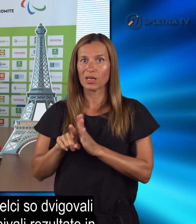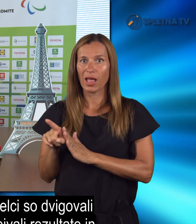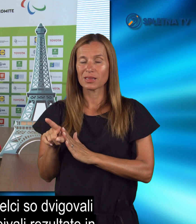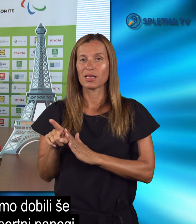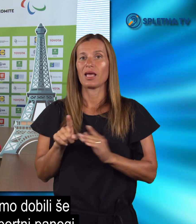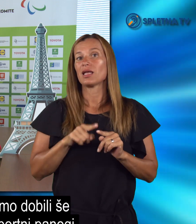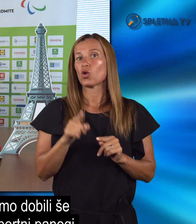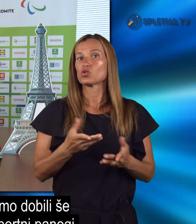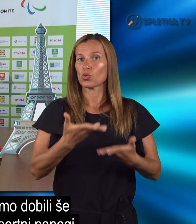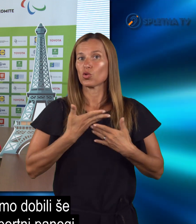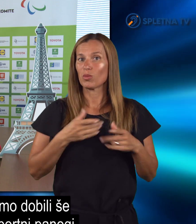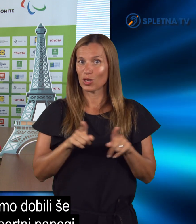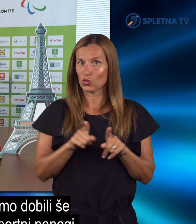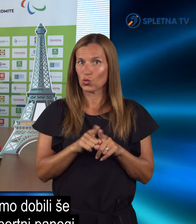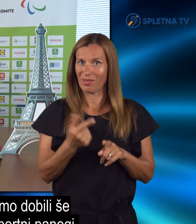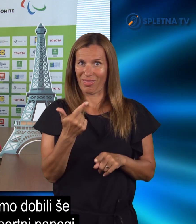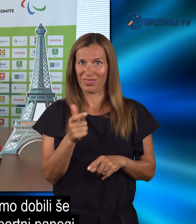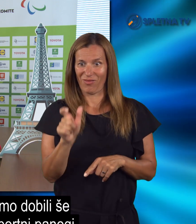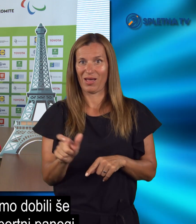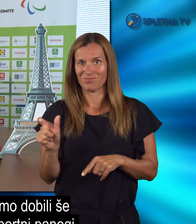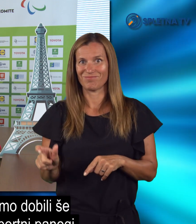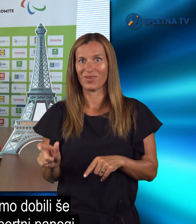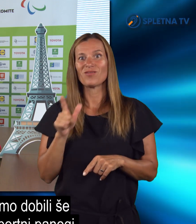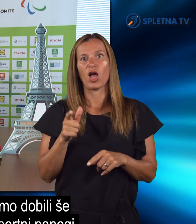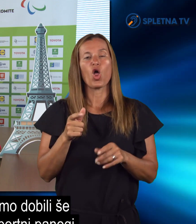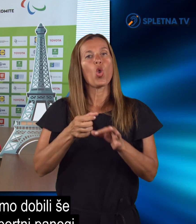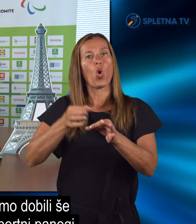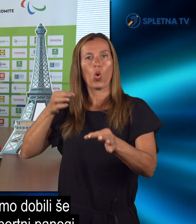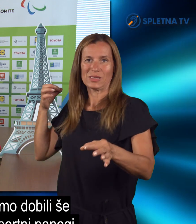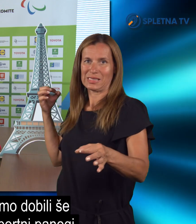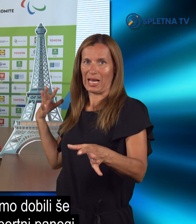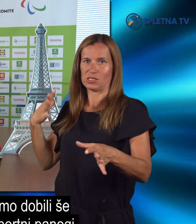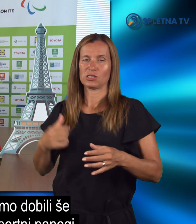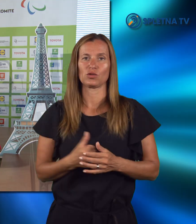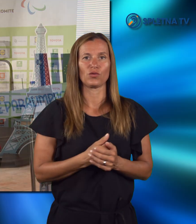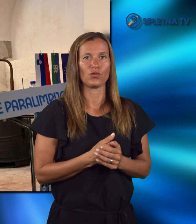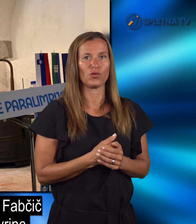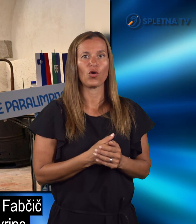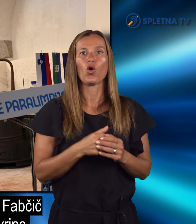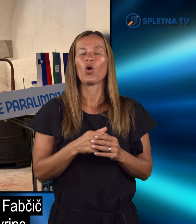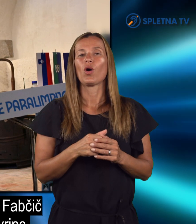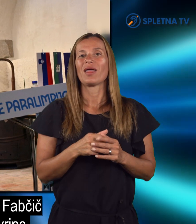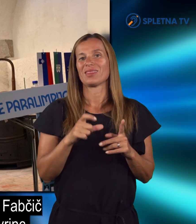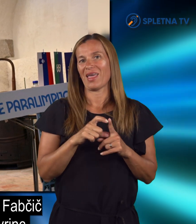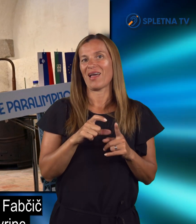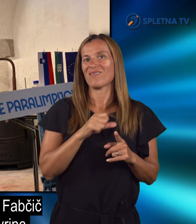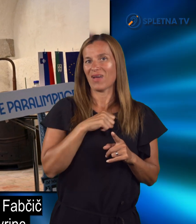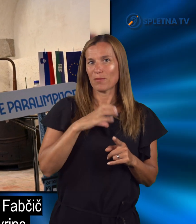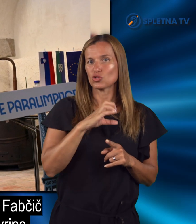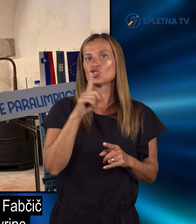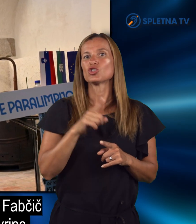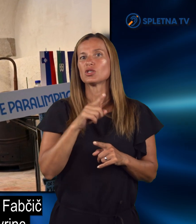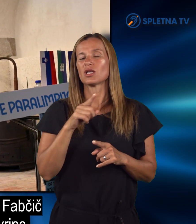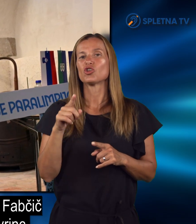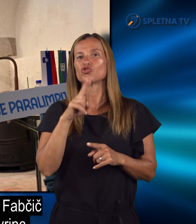rezultate in tako smo dobili tudi dva potnika v tej športni panogi, Dejan Fabčič in